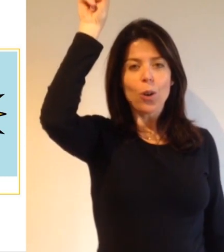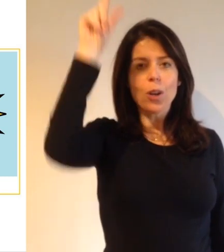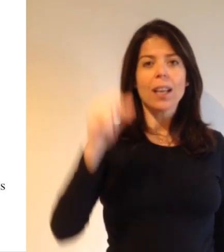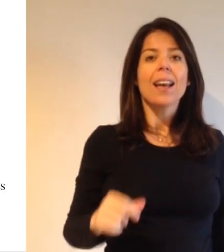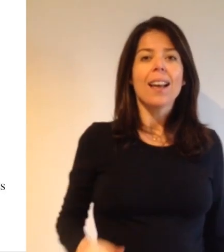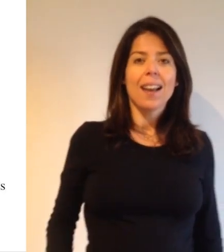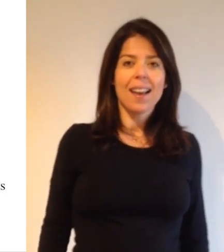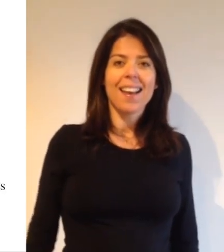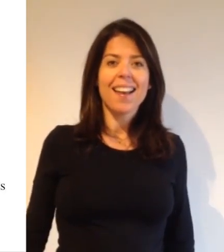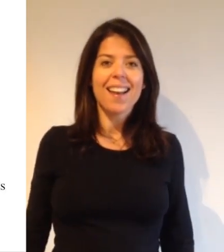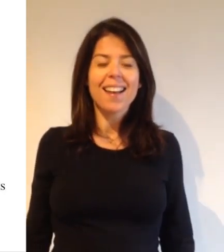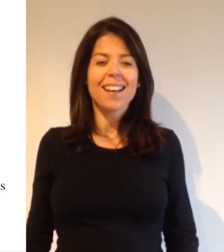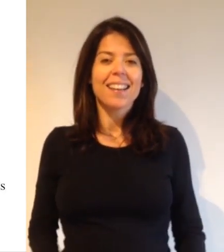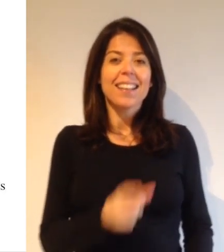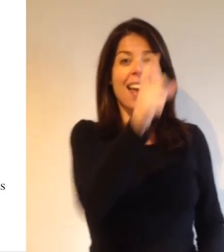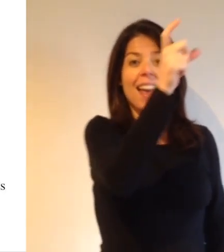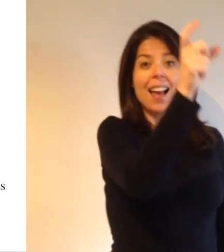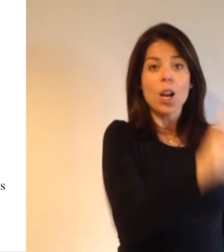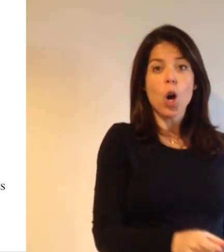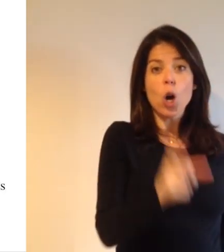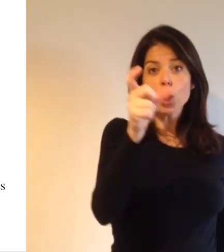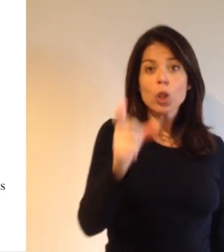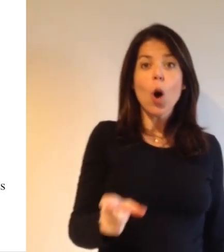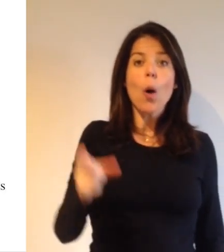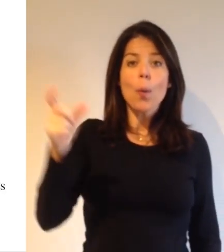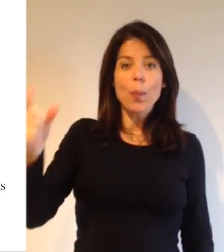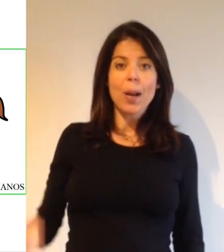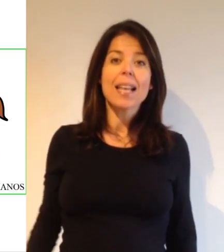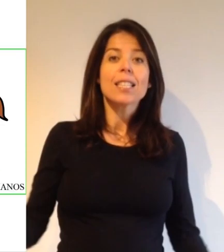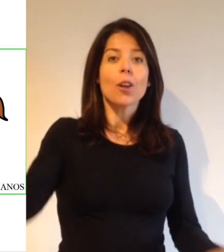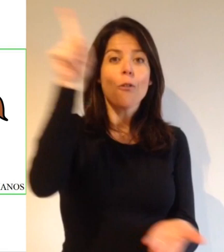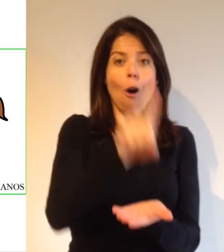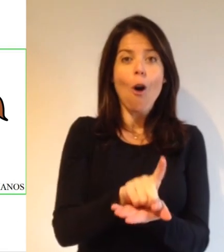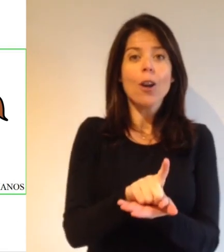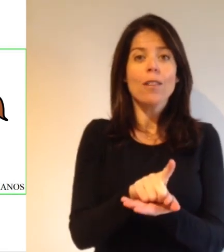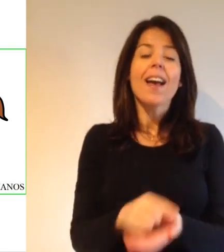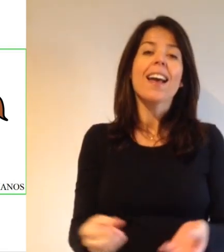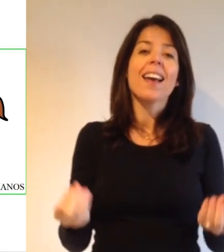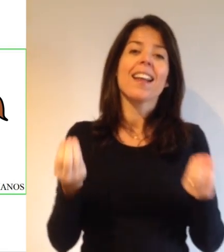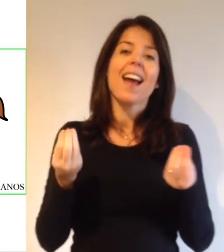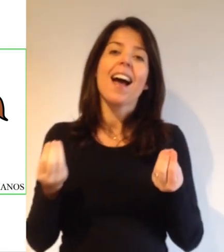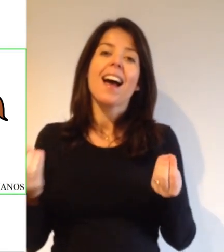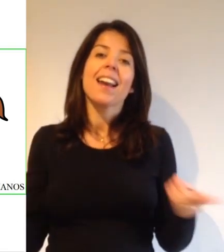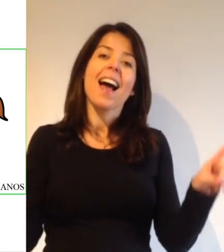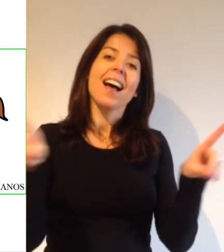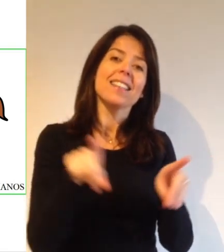En que los hombres volverán a